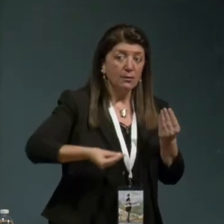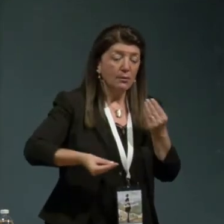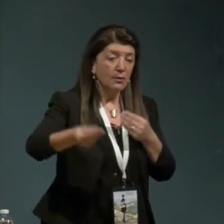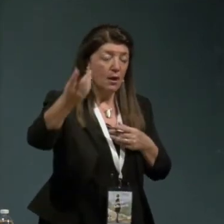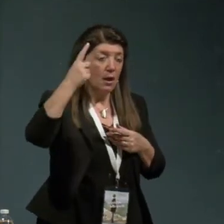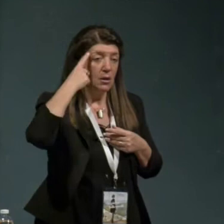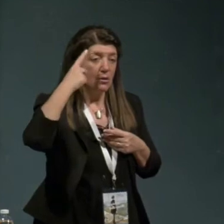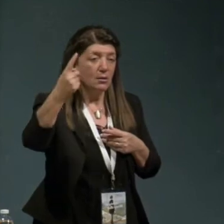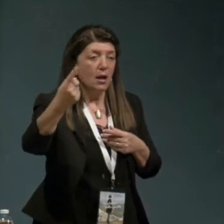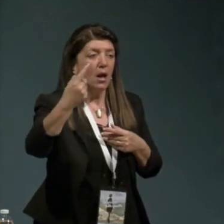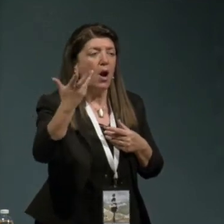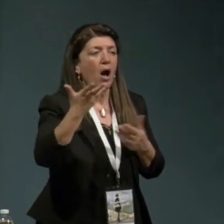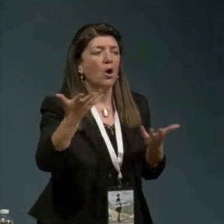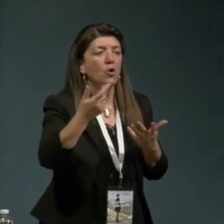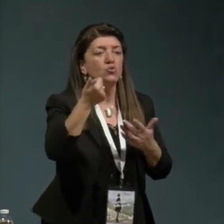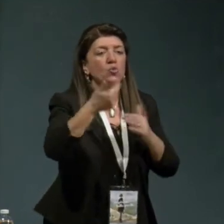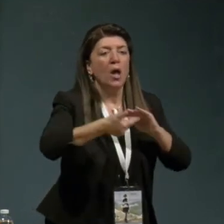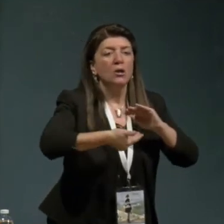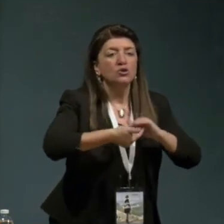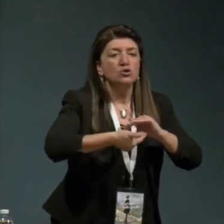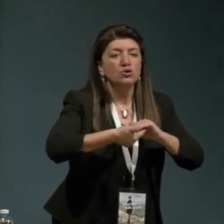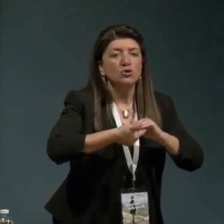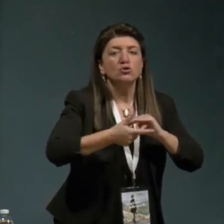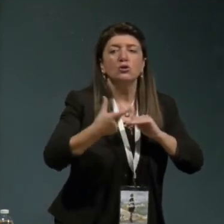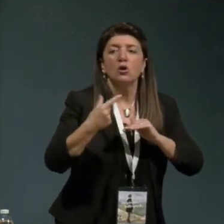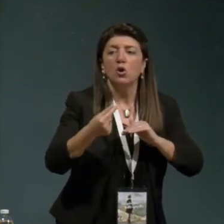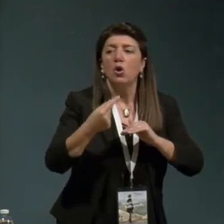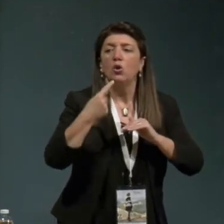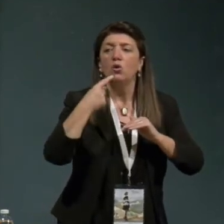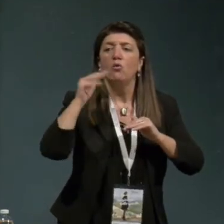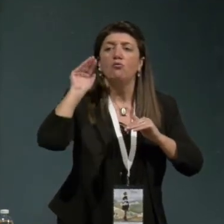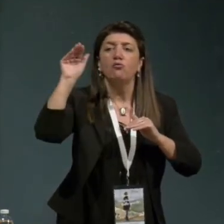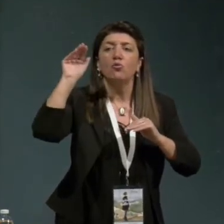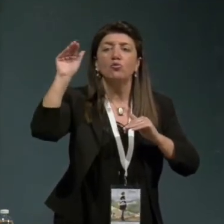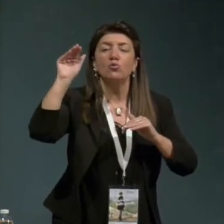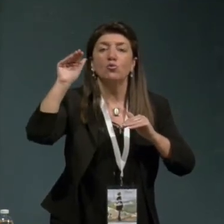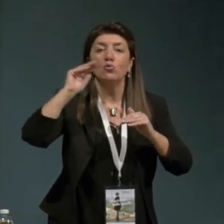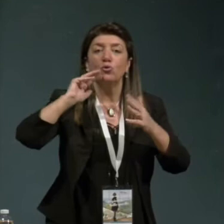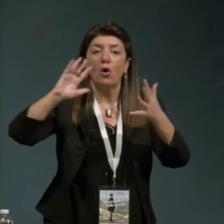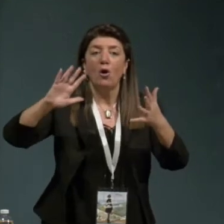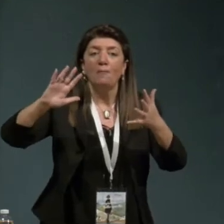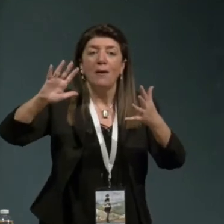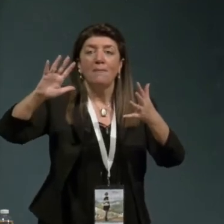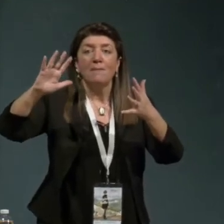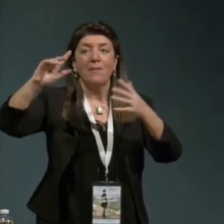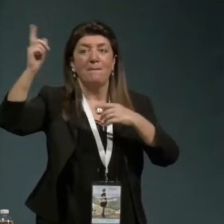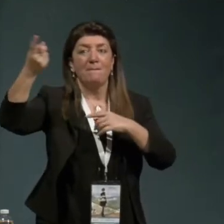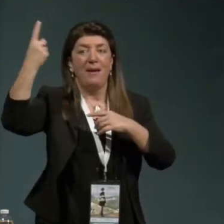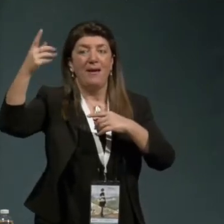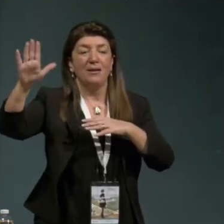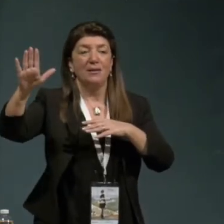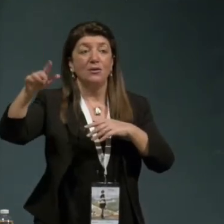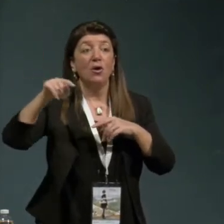con un futuro ogni volta migliore e per tutto e questa è l